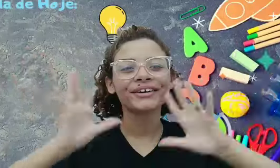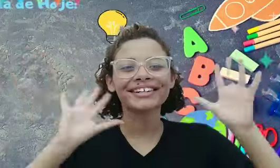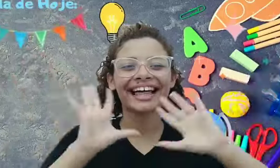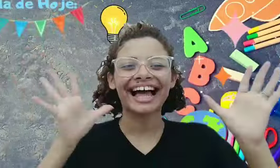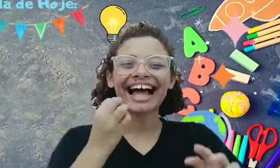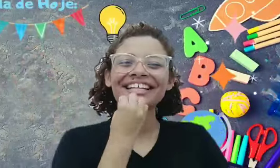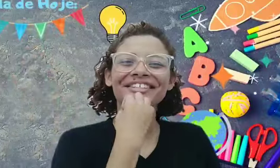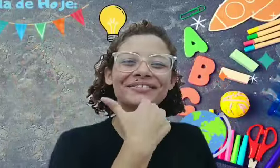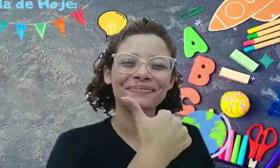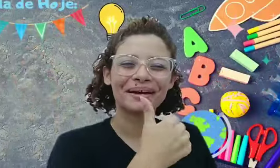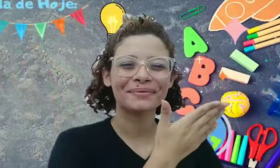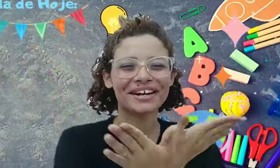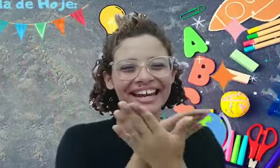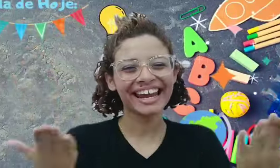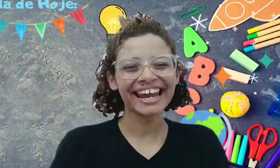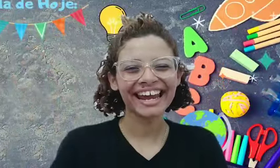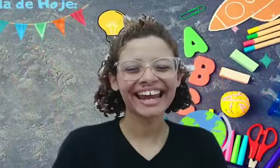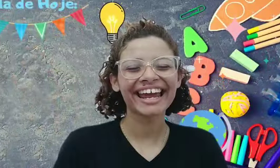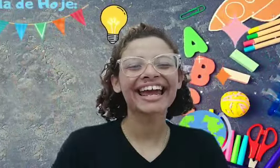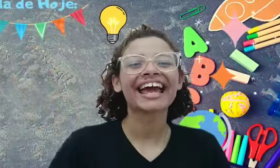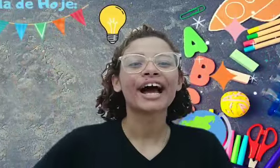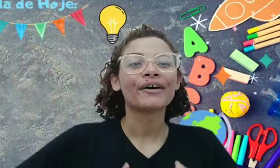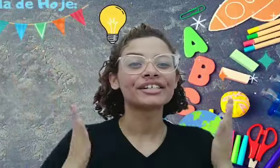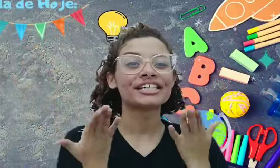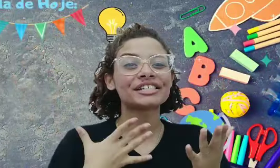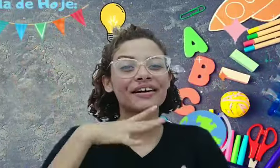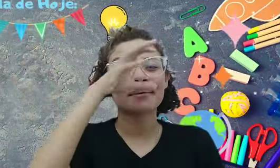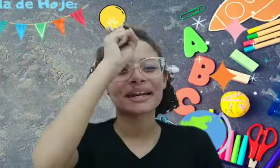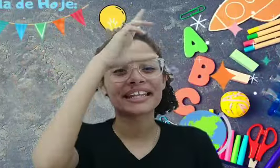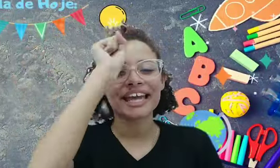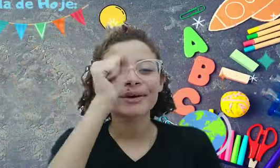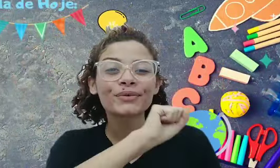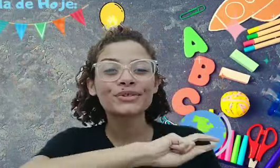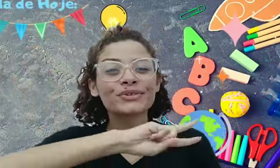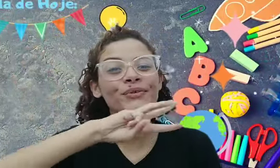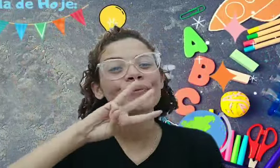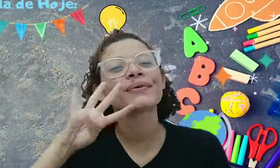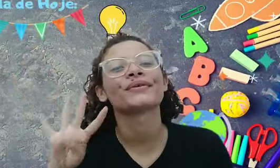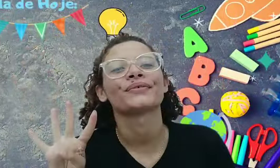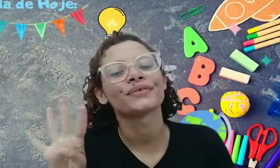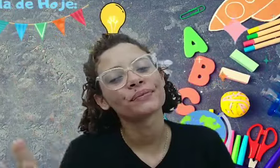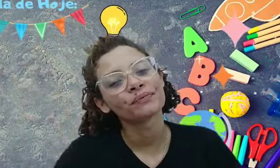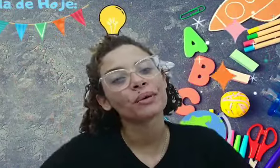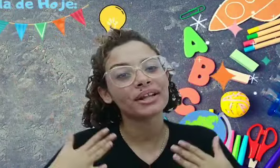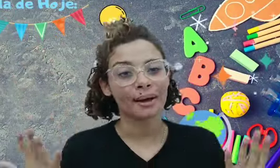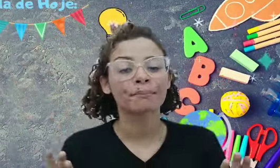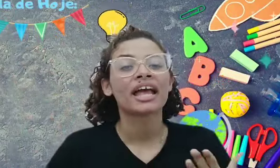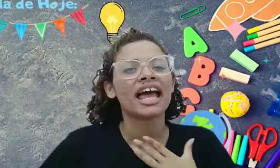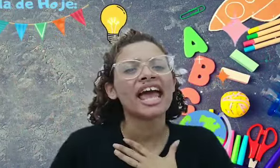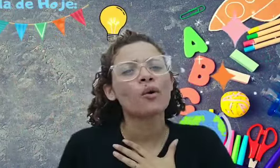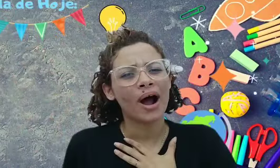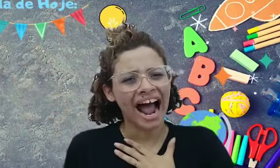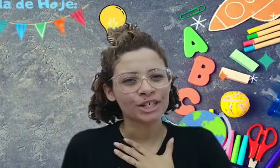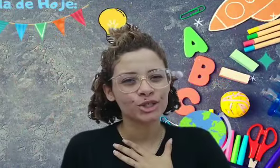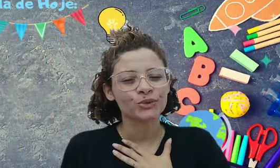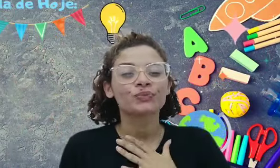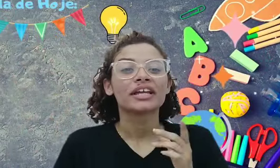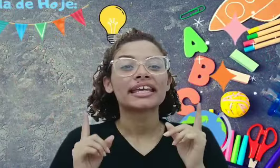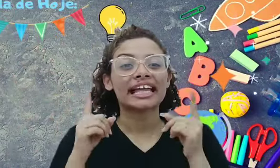Olá, tudo bem por aí? Hoje a gente vai aprender os números. Vamos lá. Eu acho que